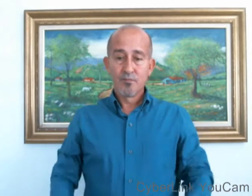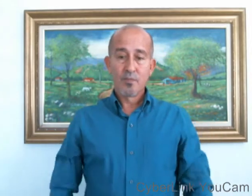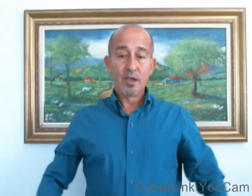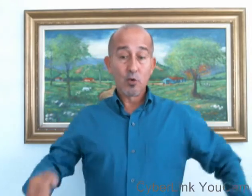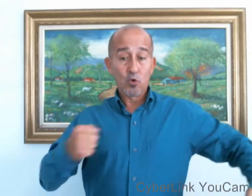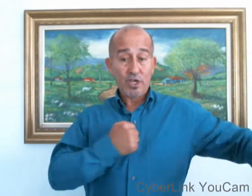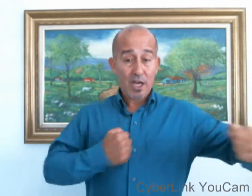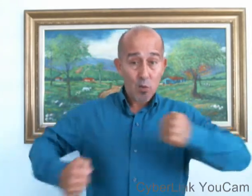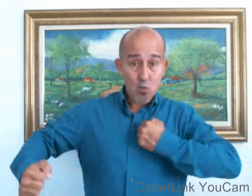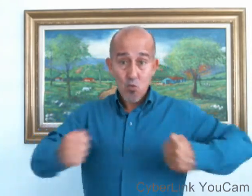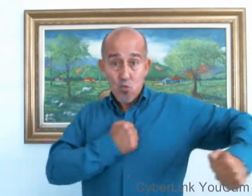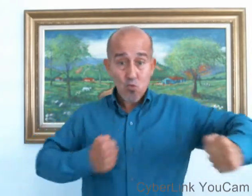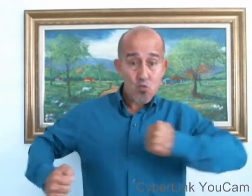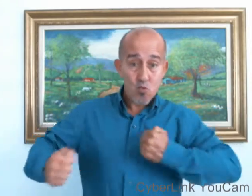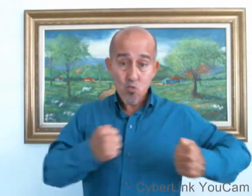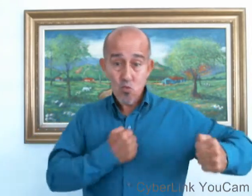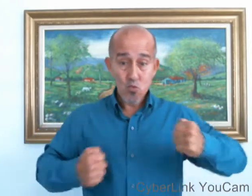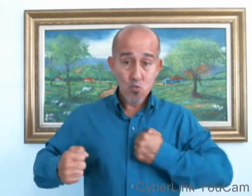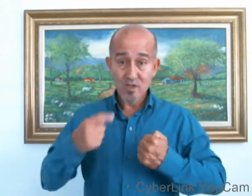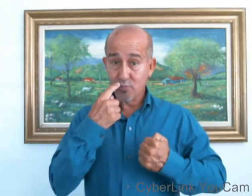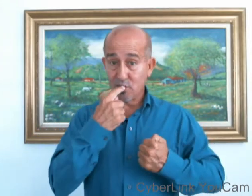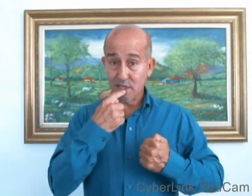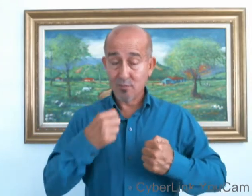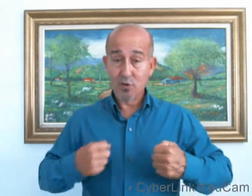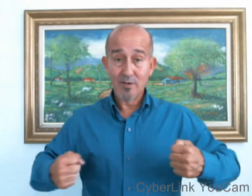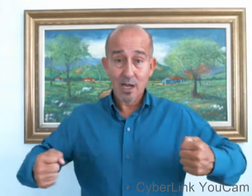el gorila, importante ponerla,